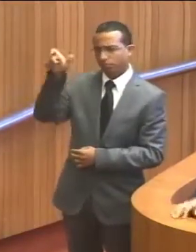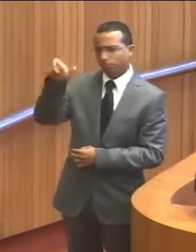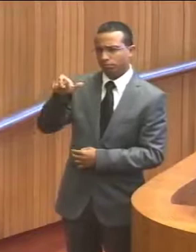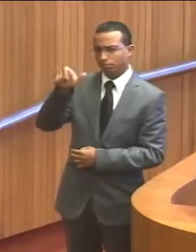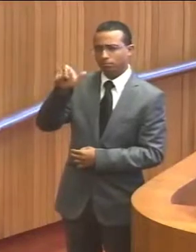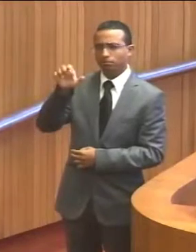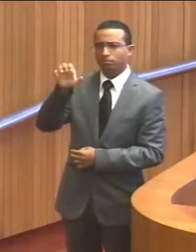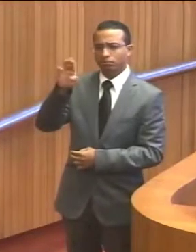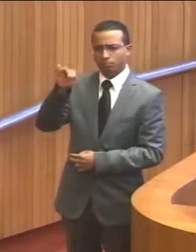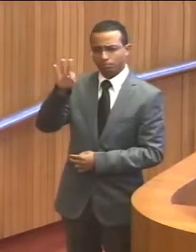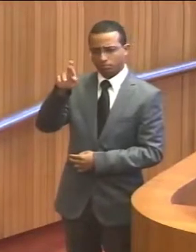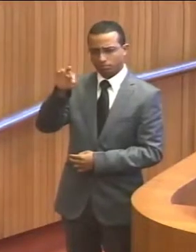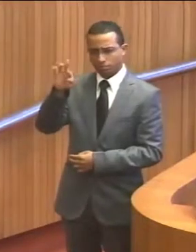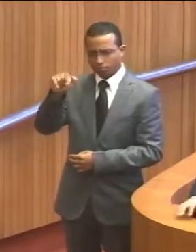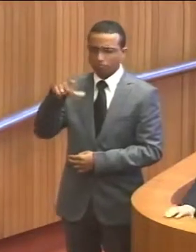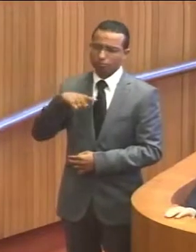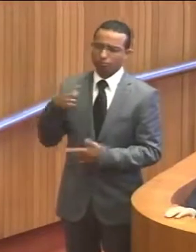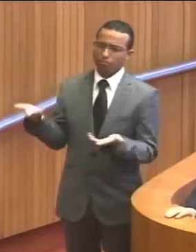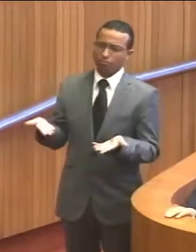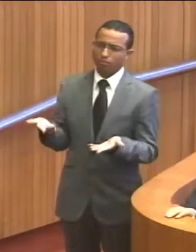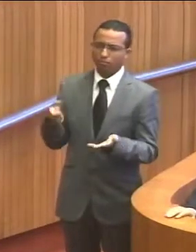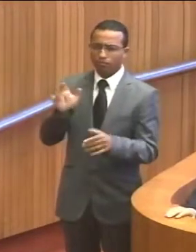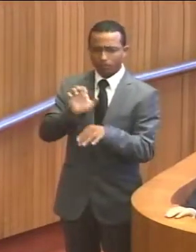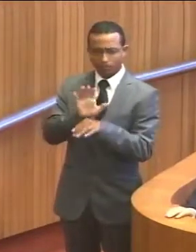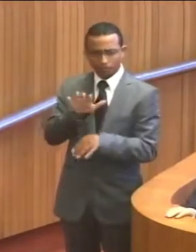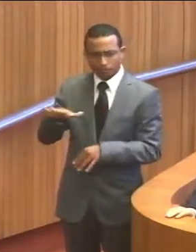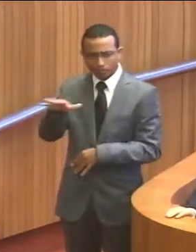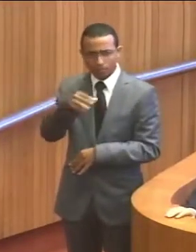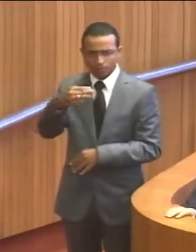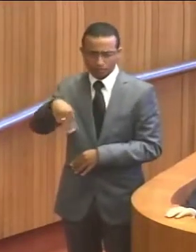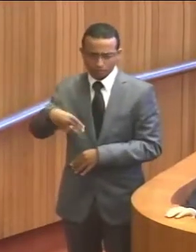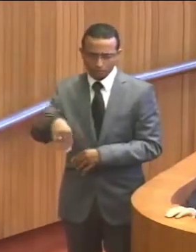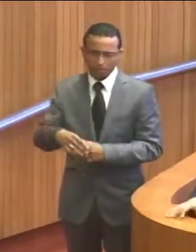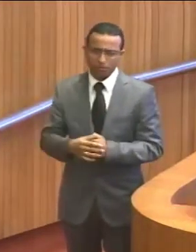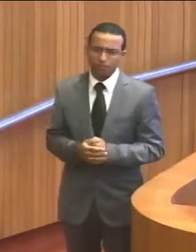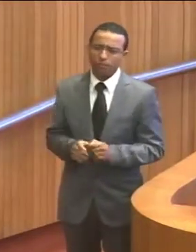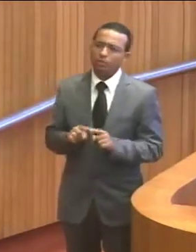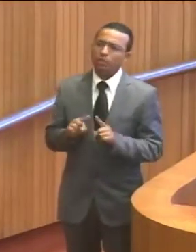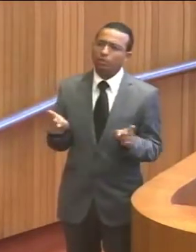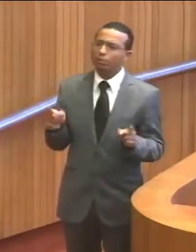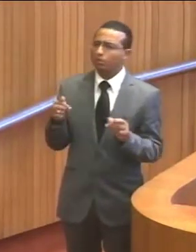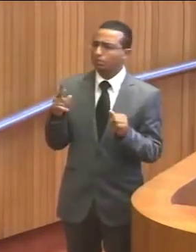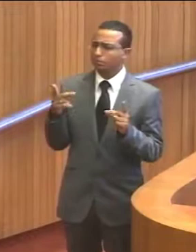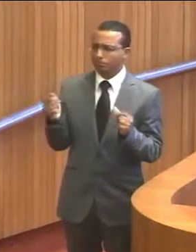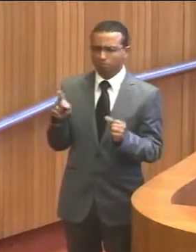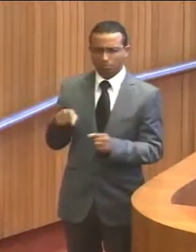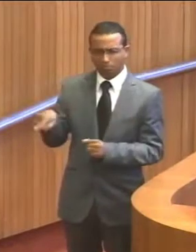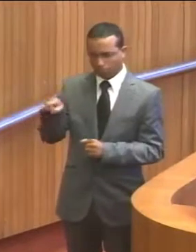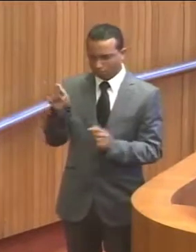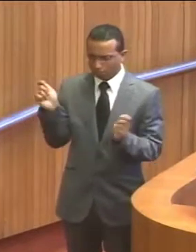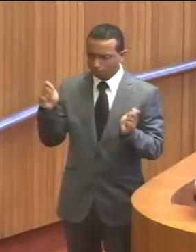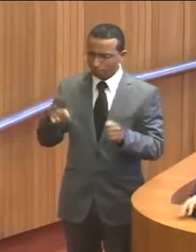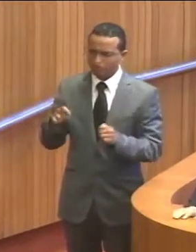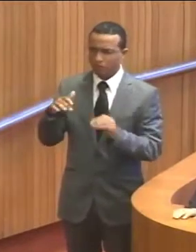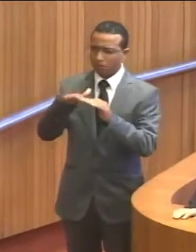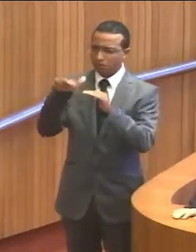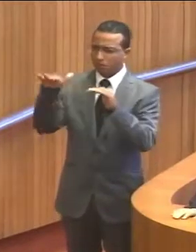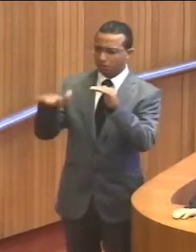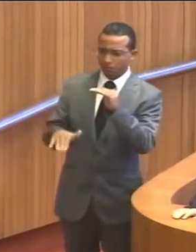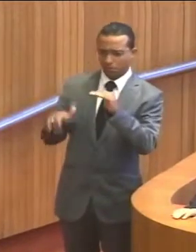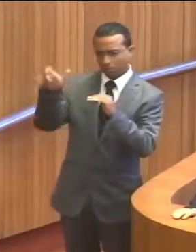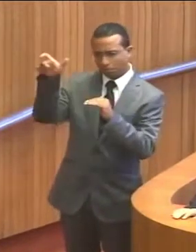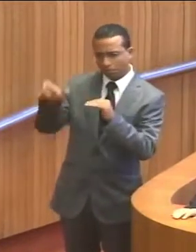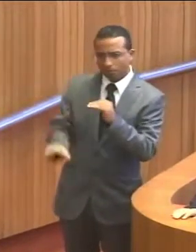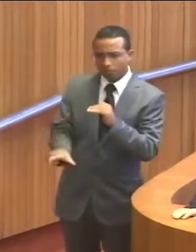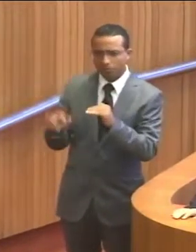tem nesse momento no processo político no Estado do Maranhão. Mas nada disso vai ser capaz de diminuir o seu papel.